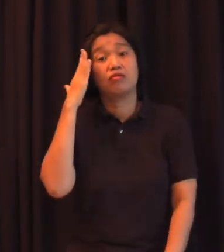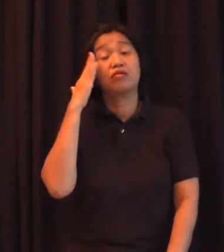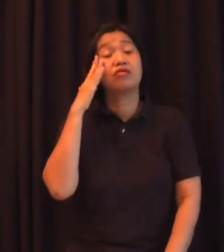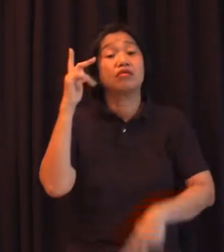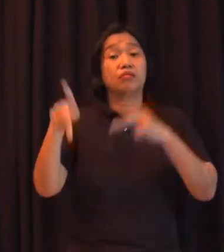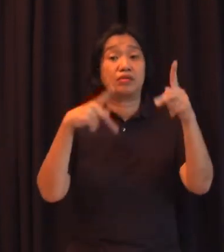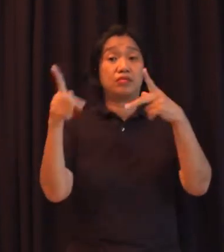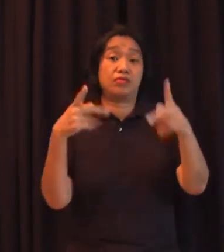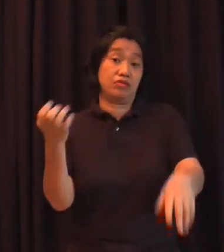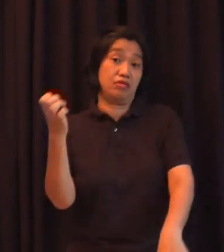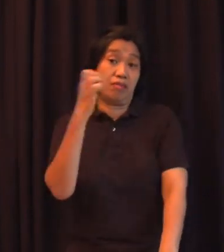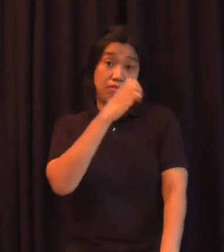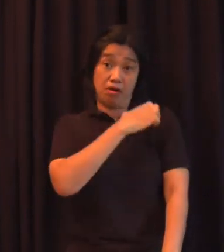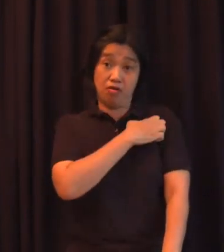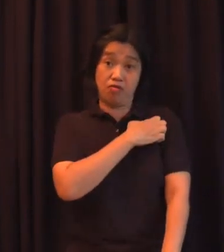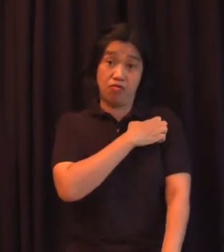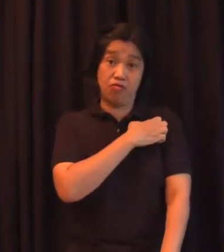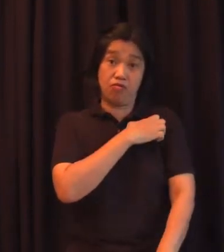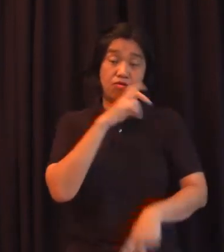taong bayan.